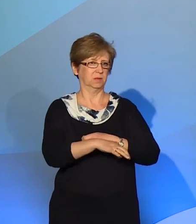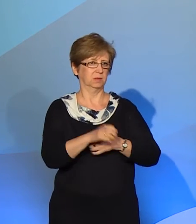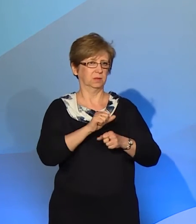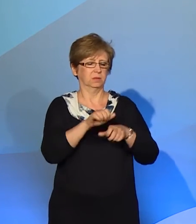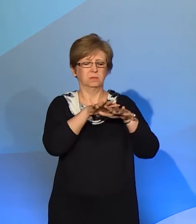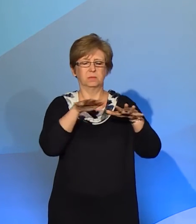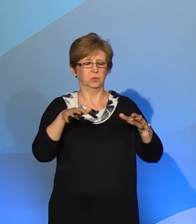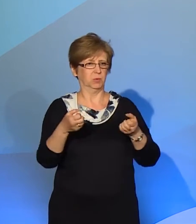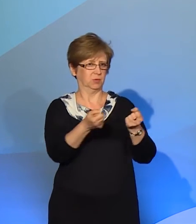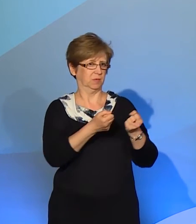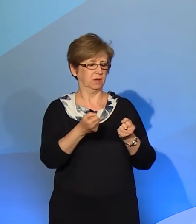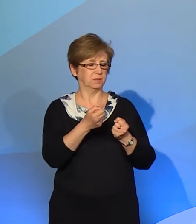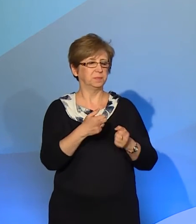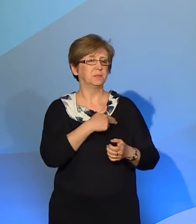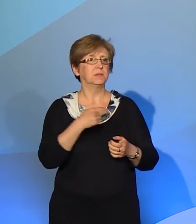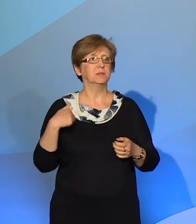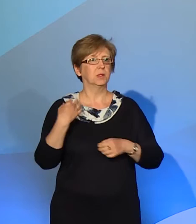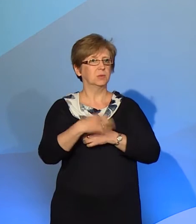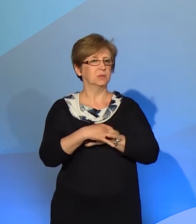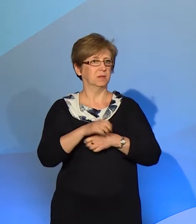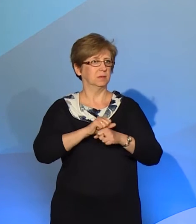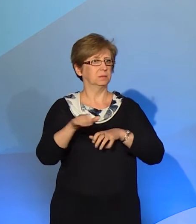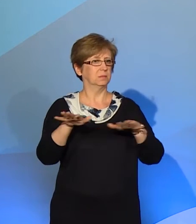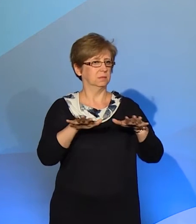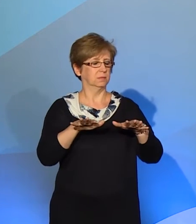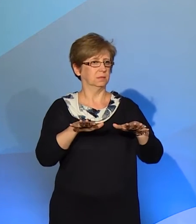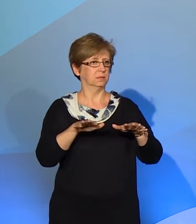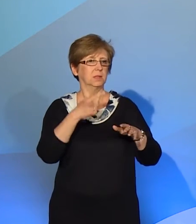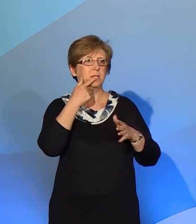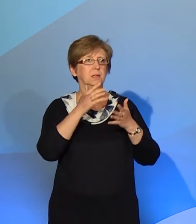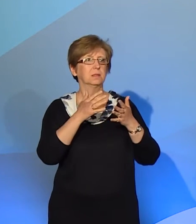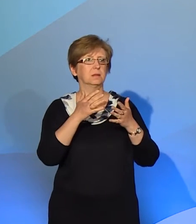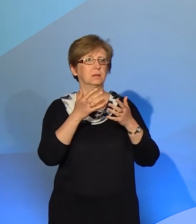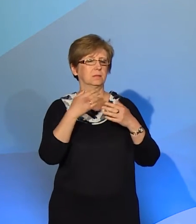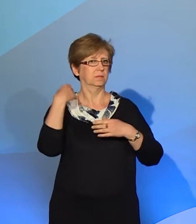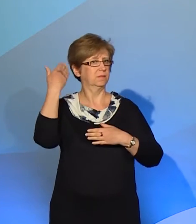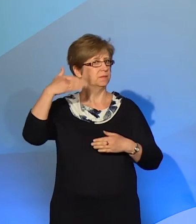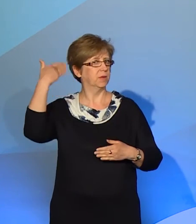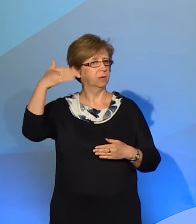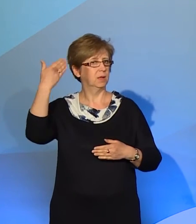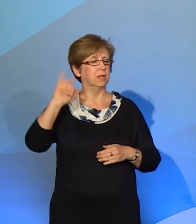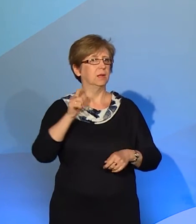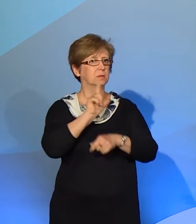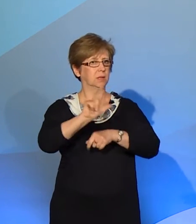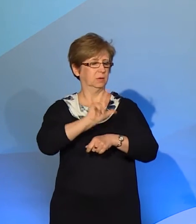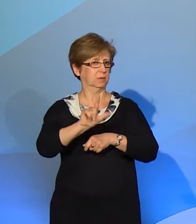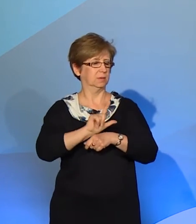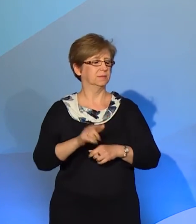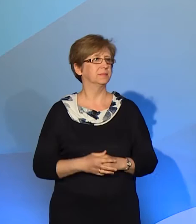przykład nasz uniwersytet jest takim miejscem, gdzie język migowy jest wykładany w postaci lektoratów, w formie lektoratów. To są